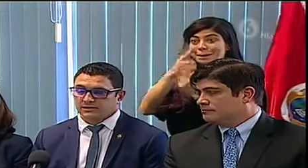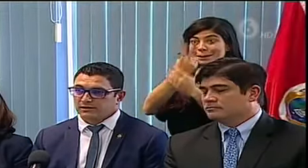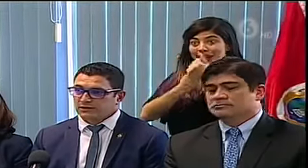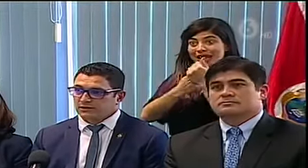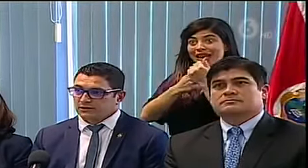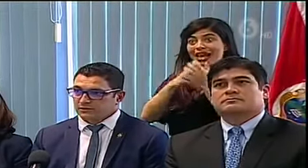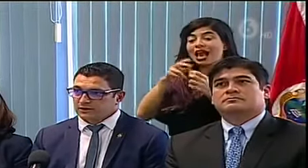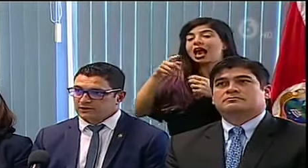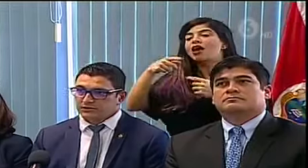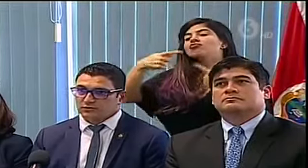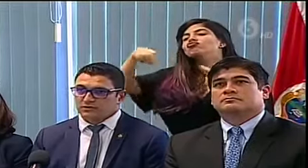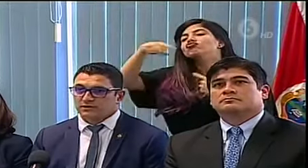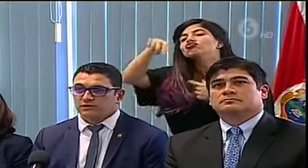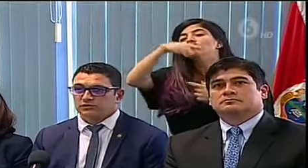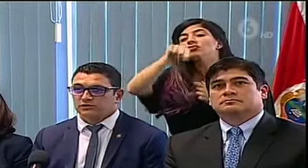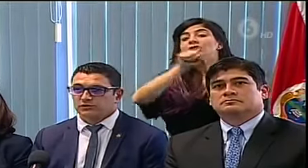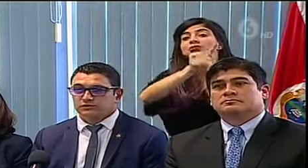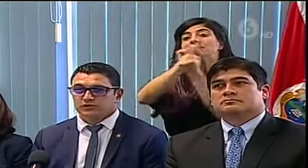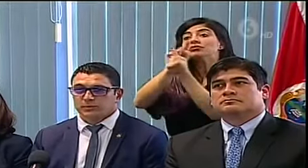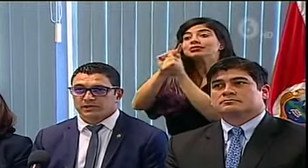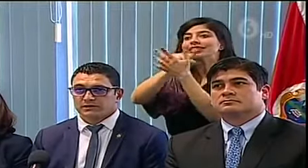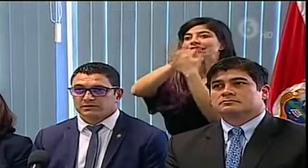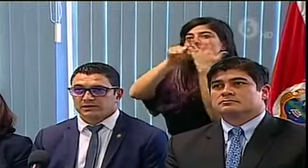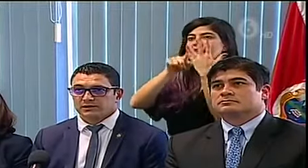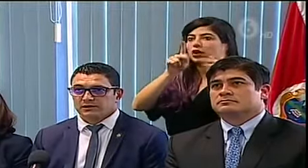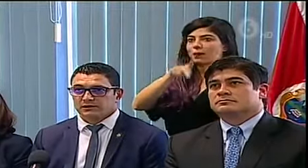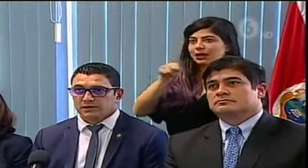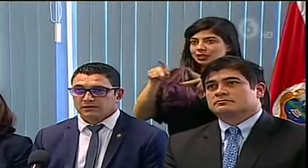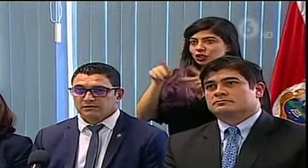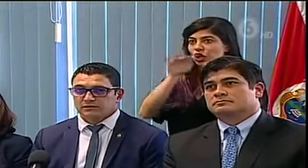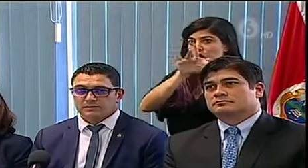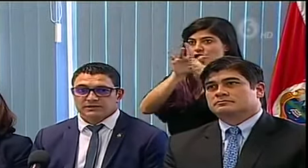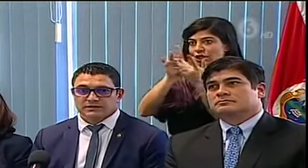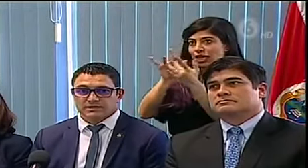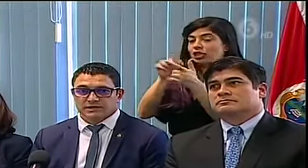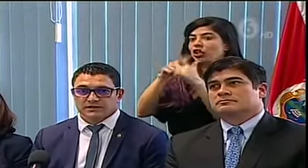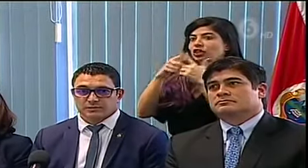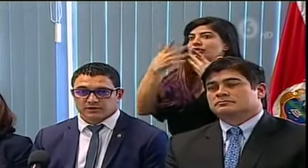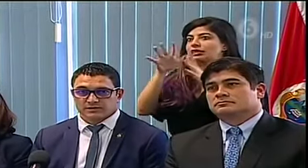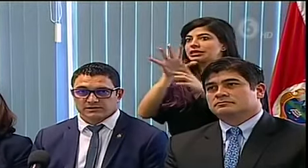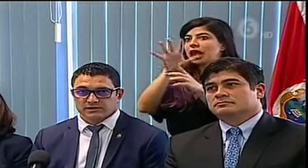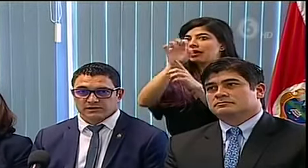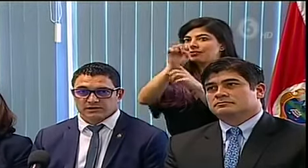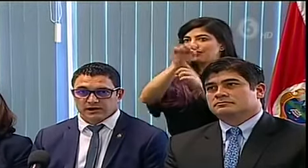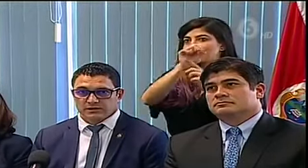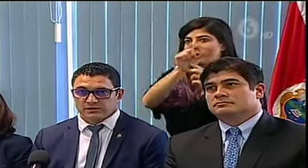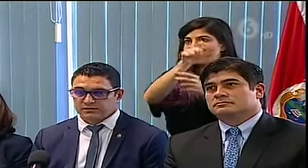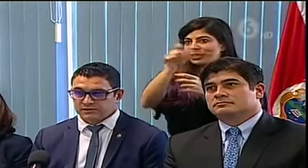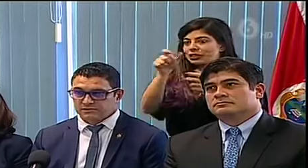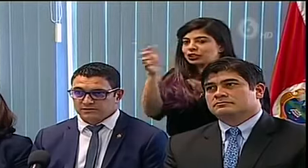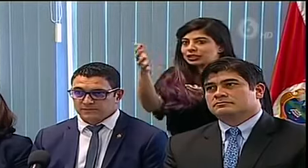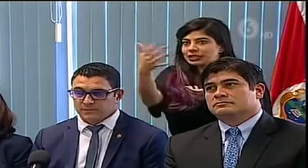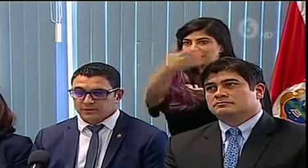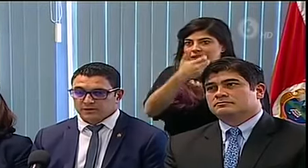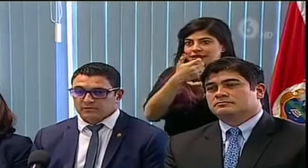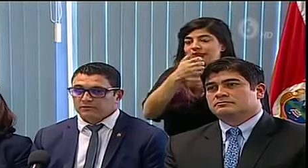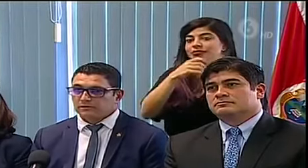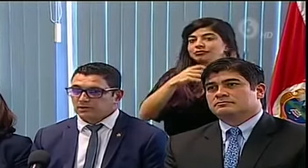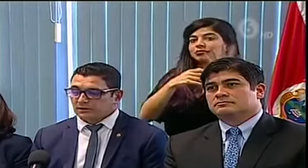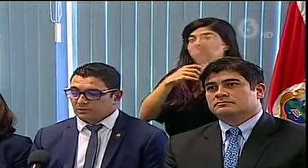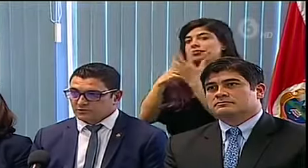en ese trayecto que han tenido dentro de nuestro país, y también se les harán las pruebas en incienza.